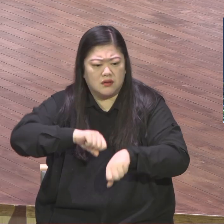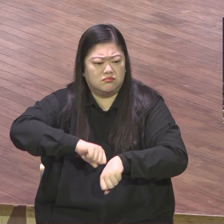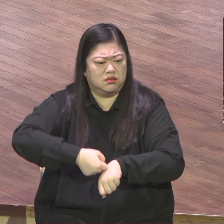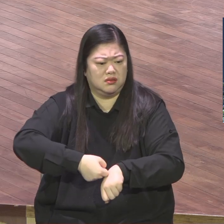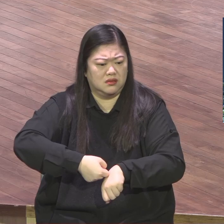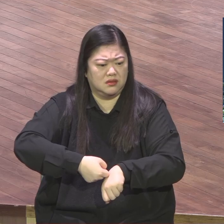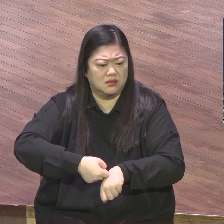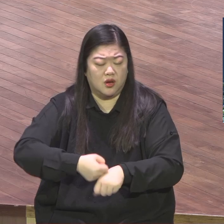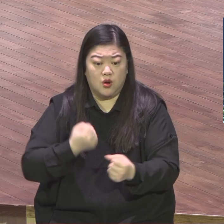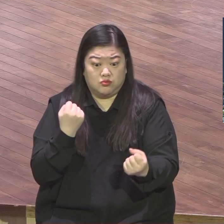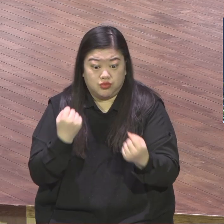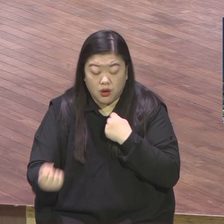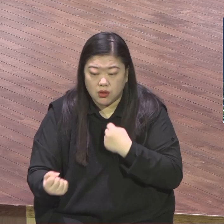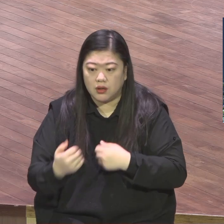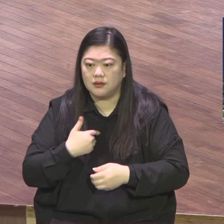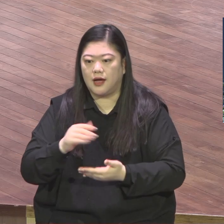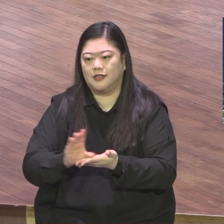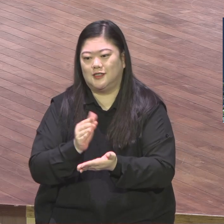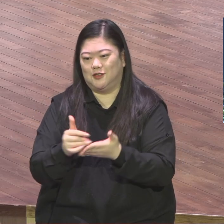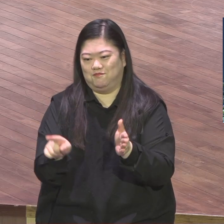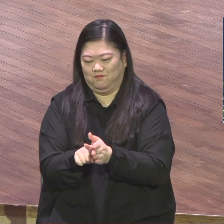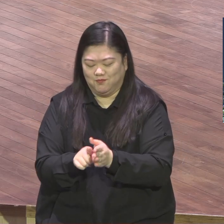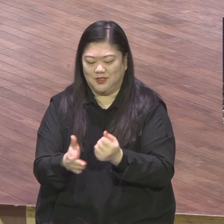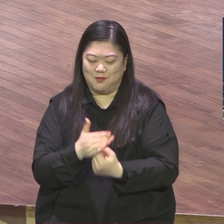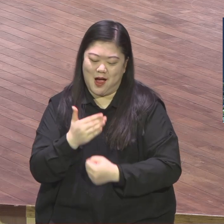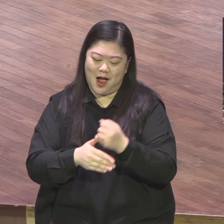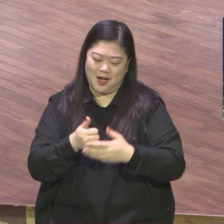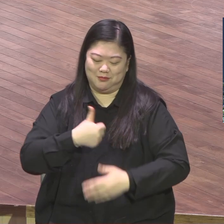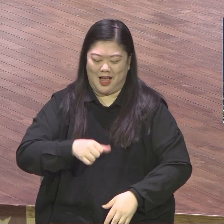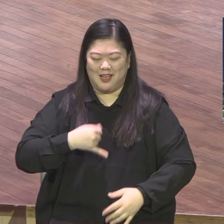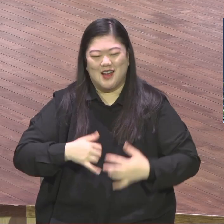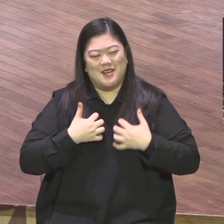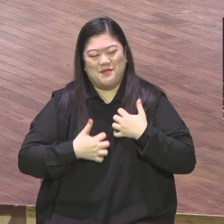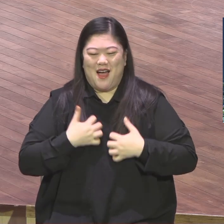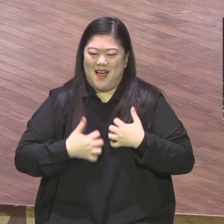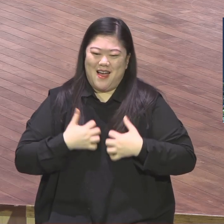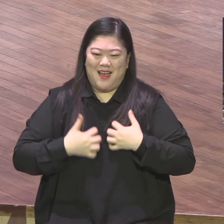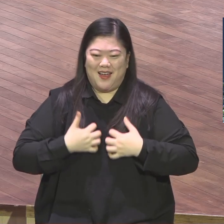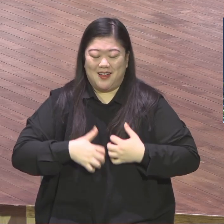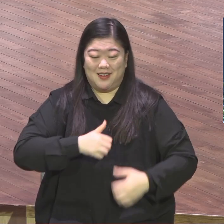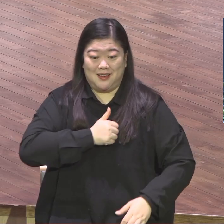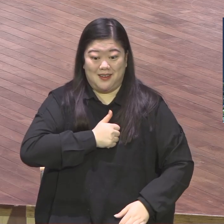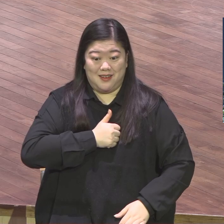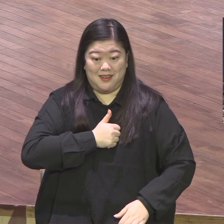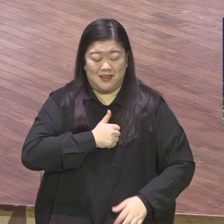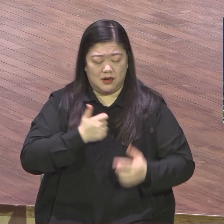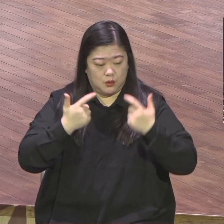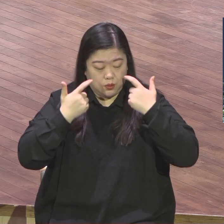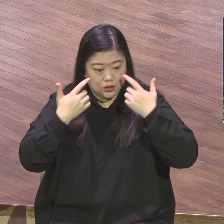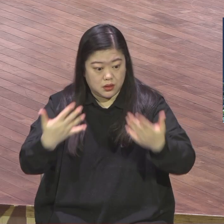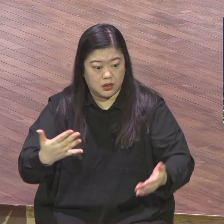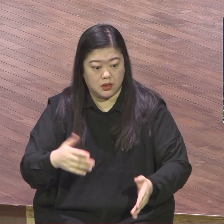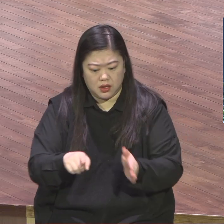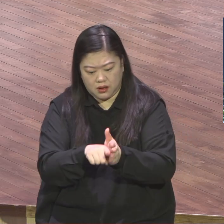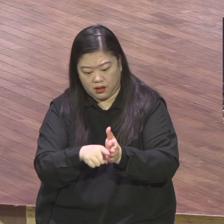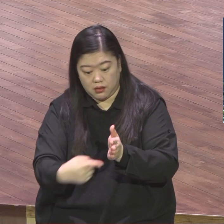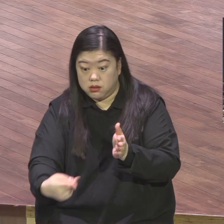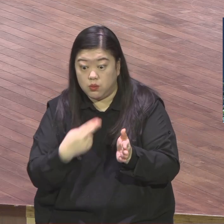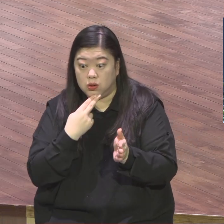구원받은 자의 하나님의 자녀라고 하는 이 정체성을 분명히 가지고 있어야